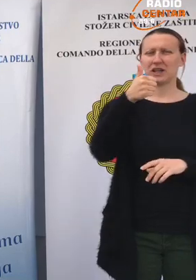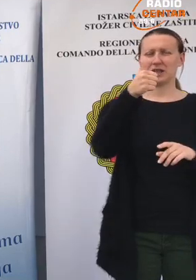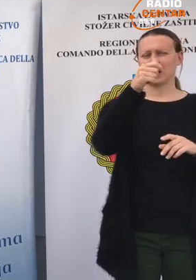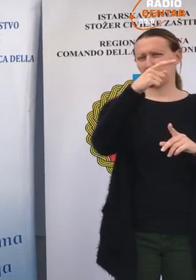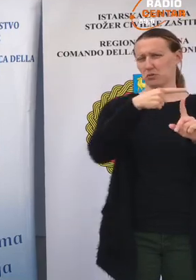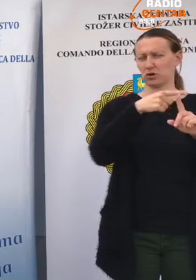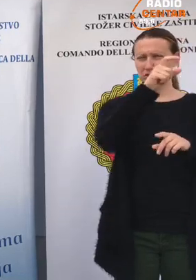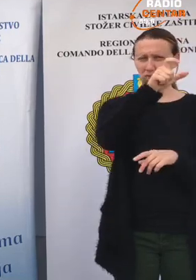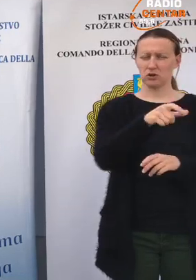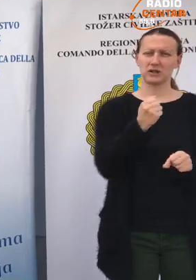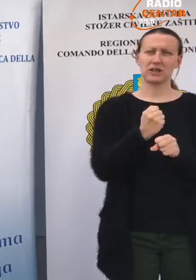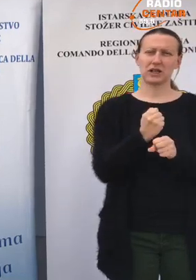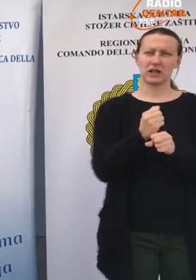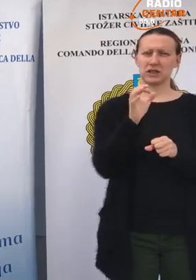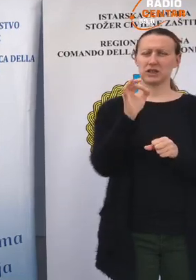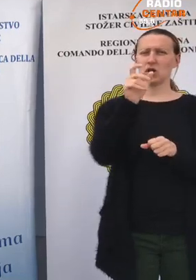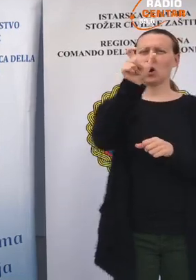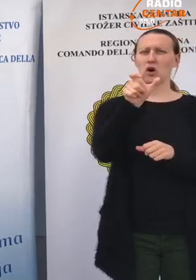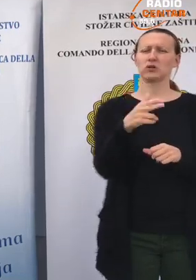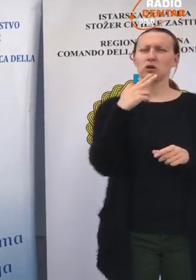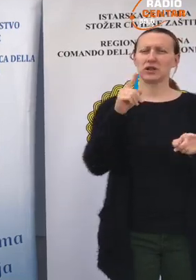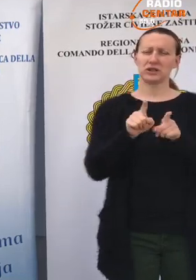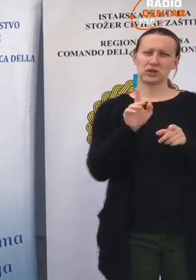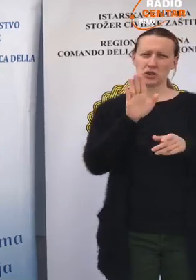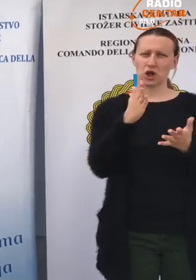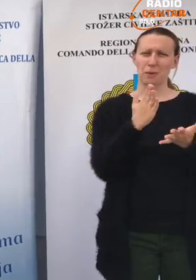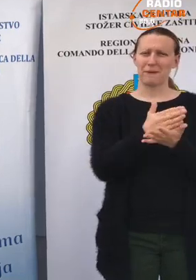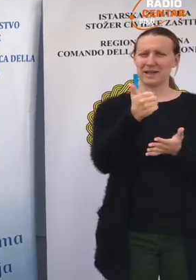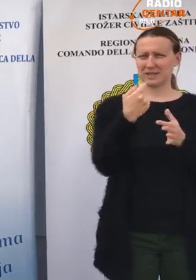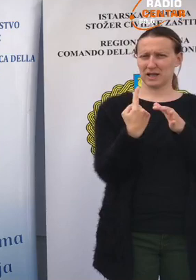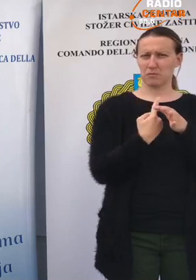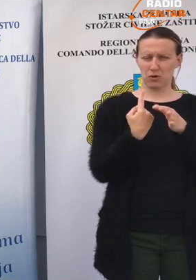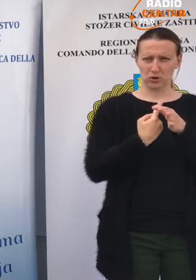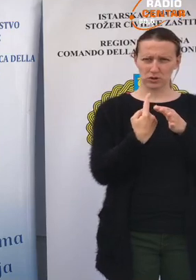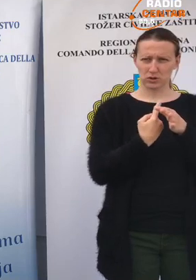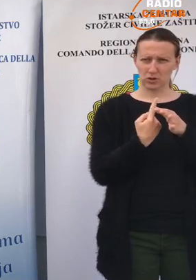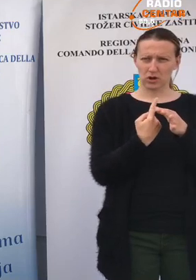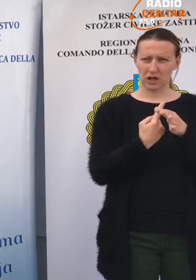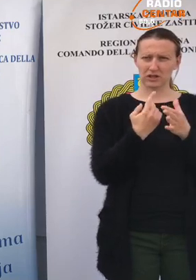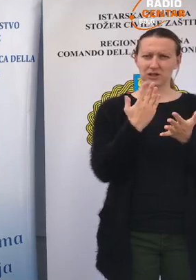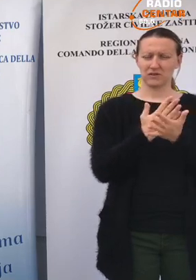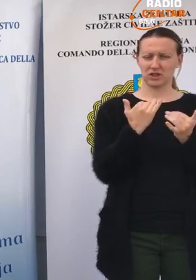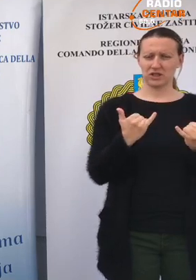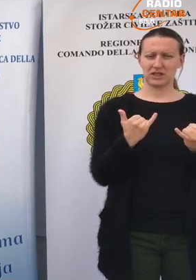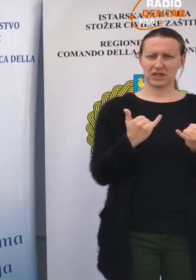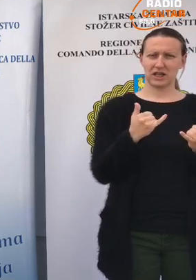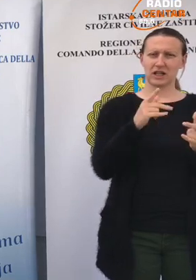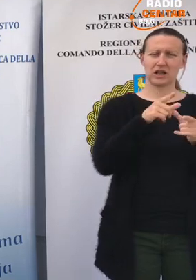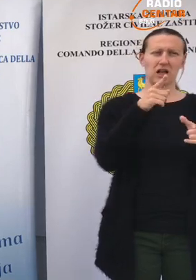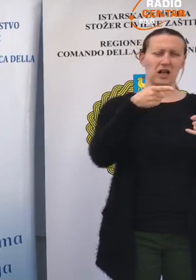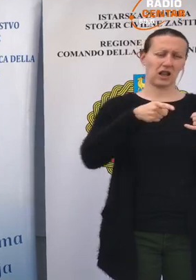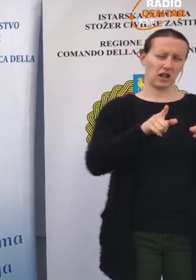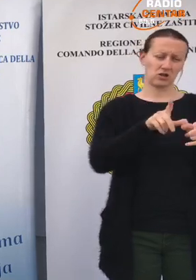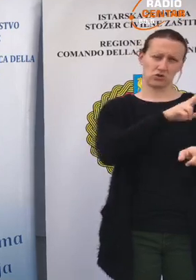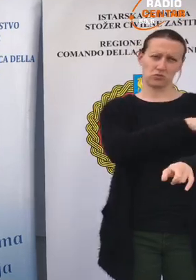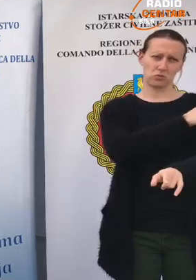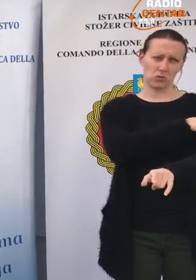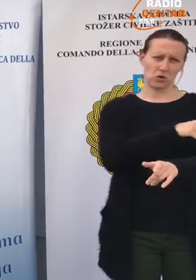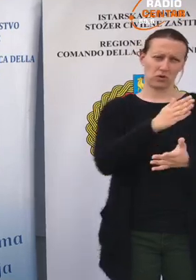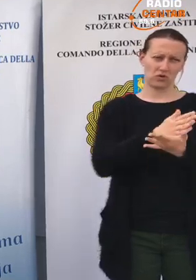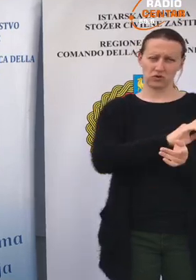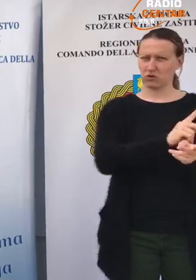pozitivnu osobu, radi se o osobi koja je također bila u samoizolaciji, odnosno već u ovom trenutku je u općoj bolnici Pula,